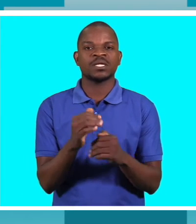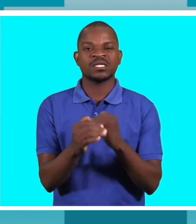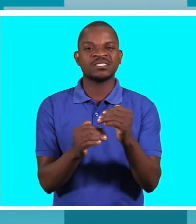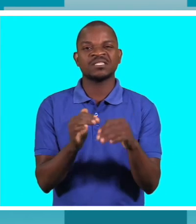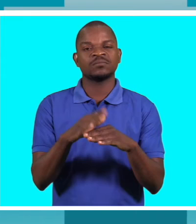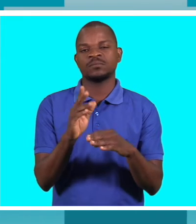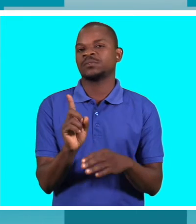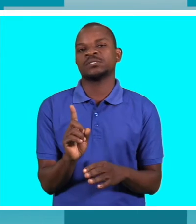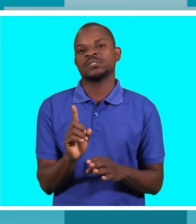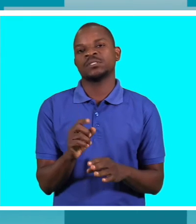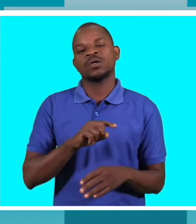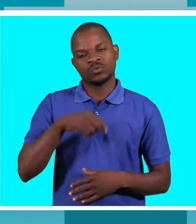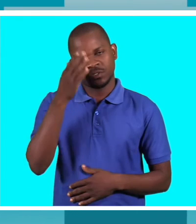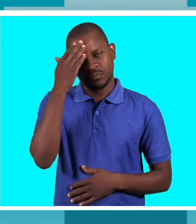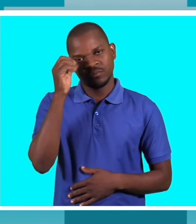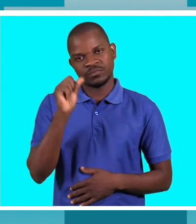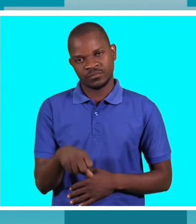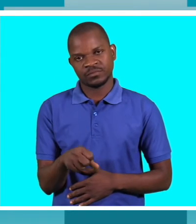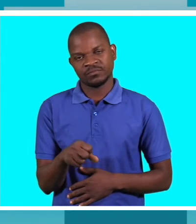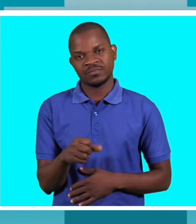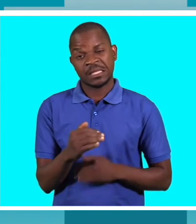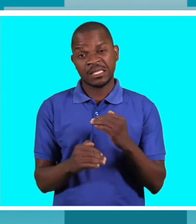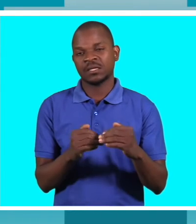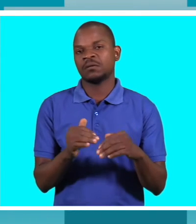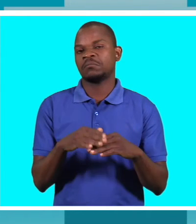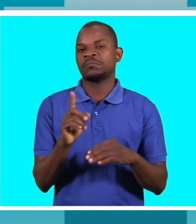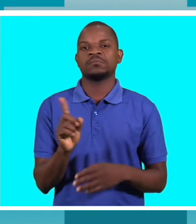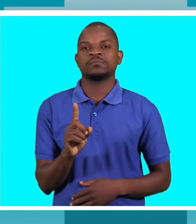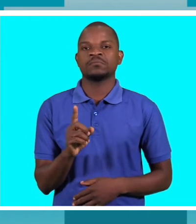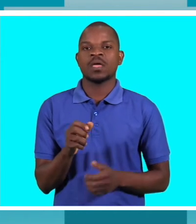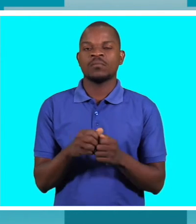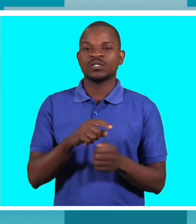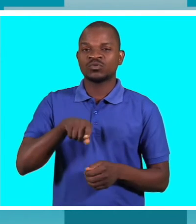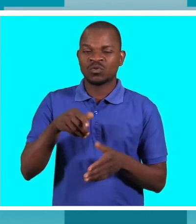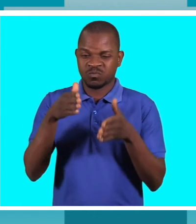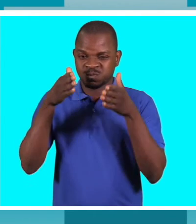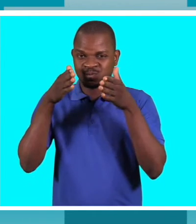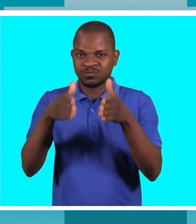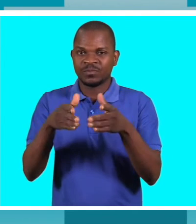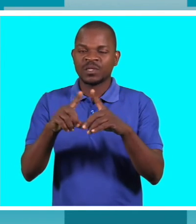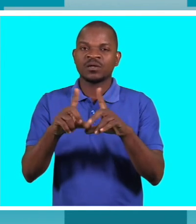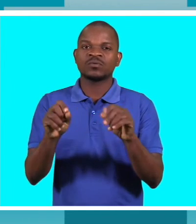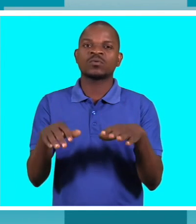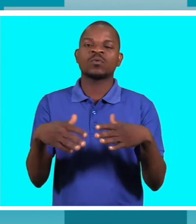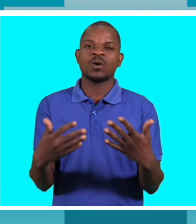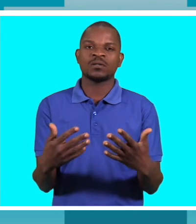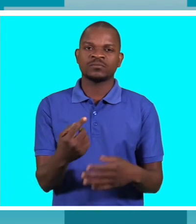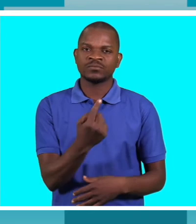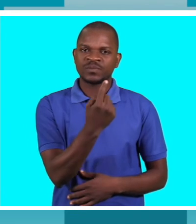preciso reconhecer isso é o nosso foco fazer com que cada um dos atores aonde esteja